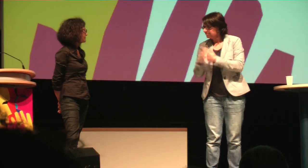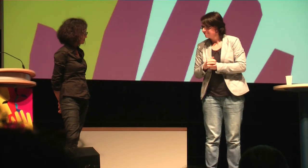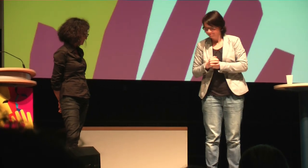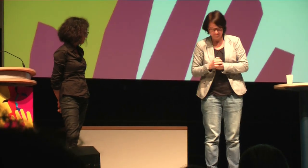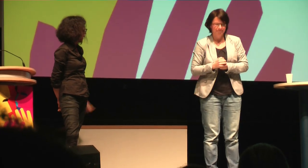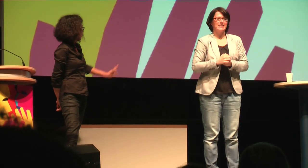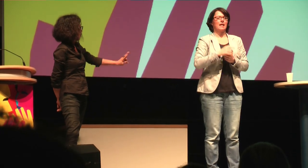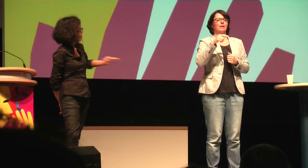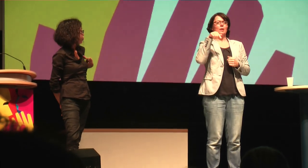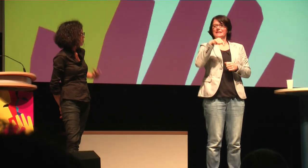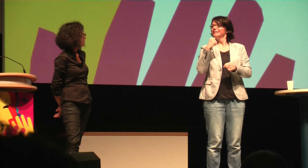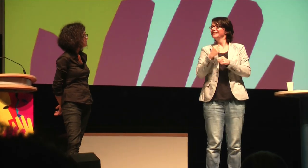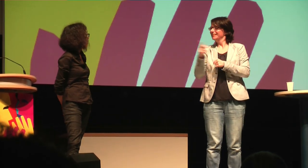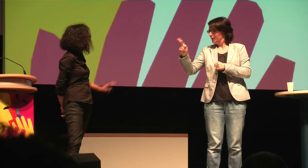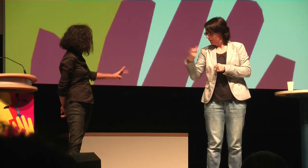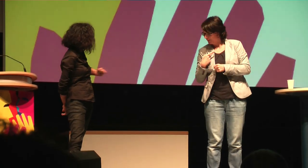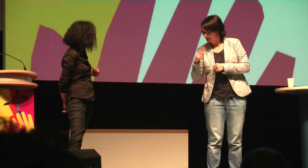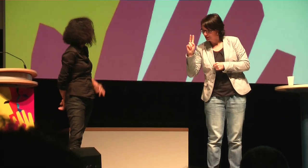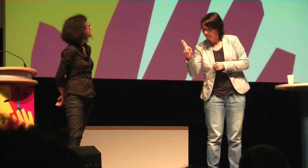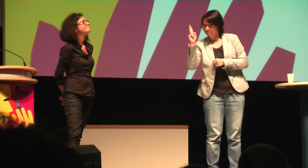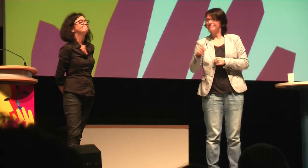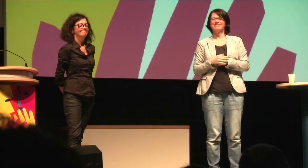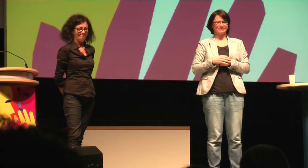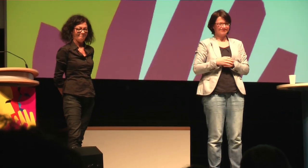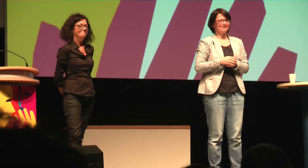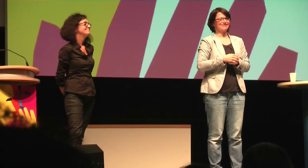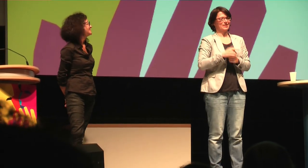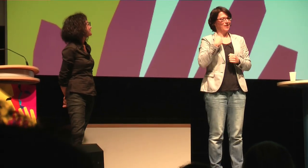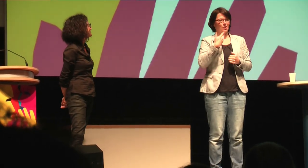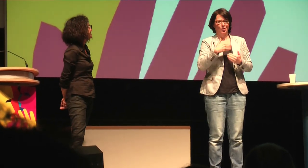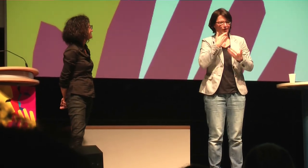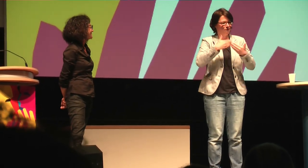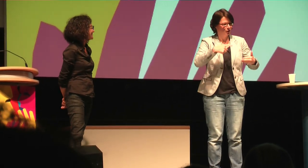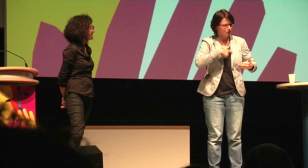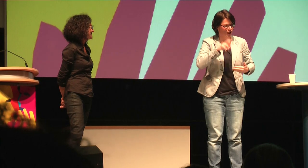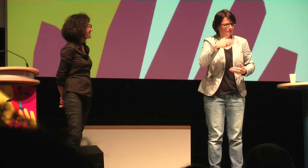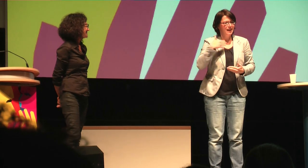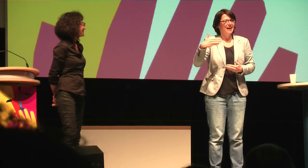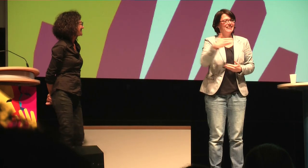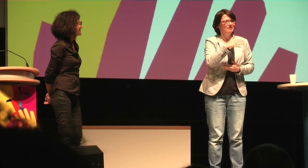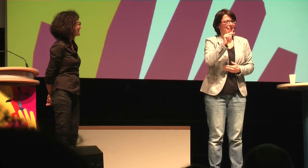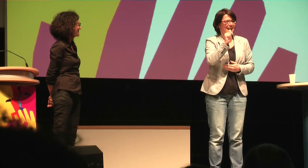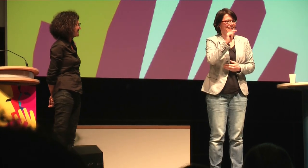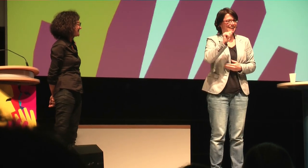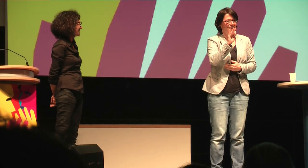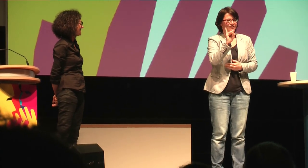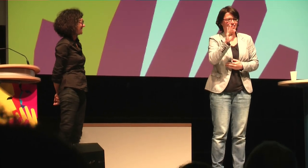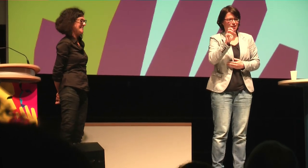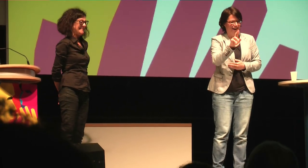Christine ist Diplom-Sozialarbeiterin. Genauso wie du, richtig. Ja, genau. Ich habe mich auch noch nicht vorgestellt.